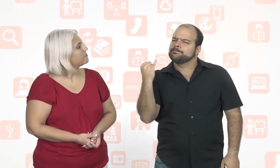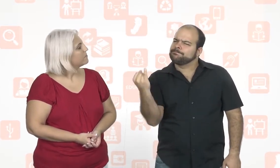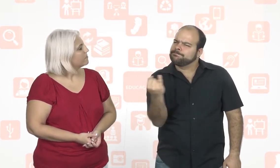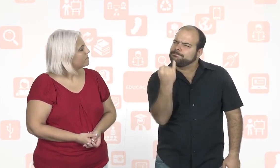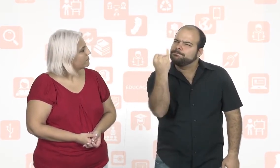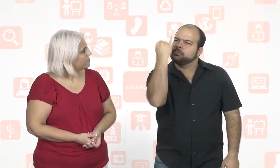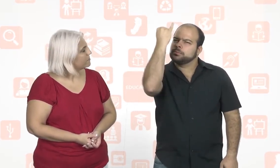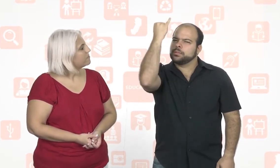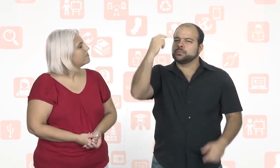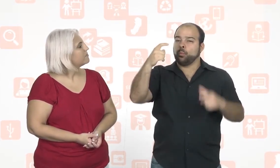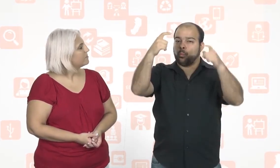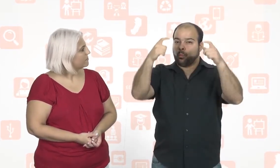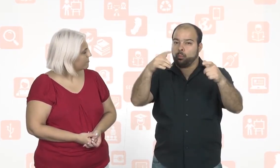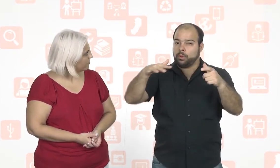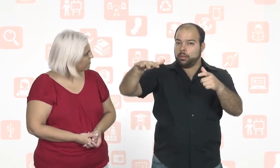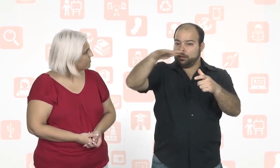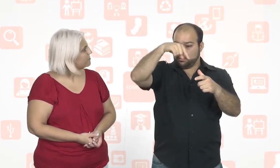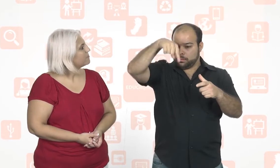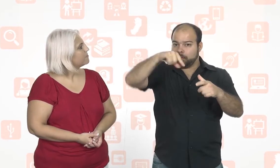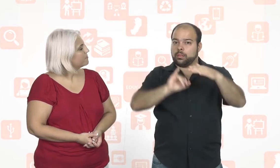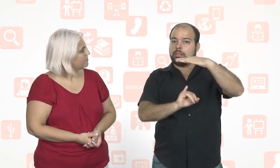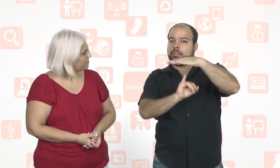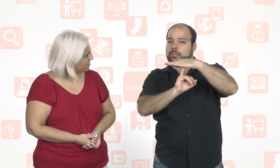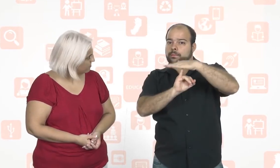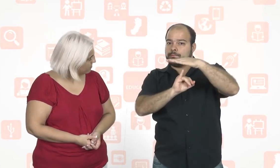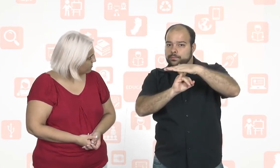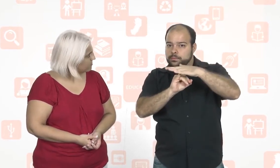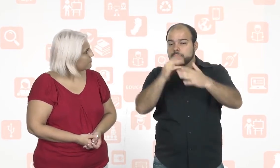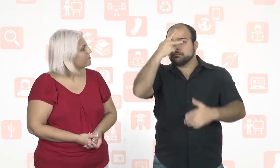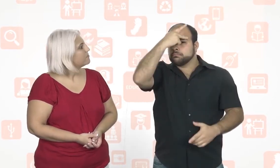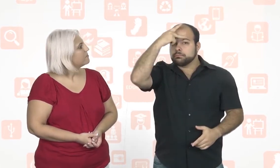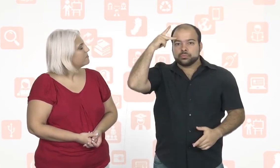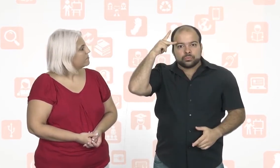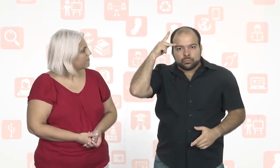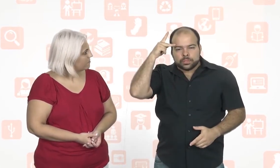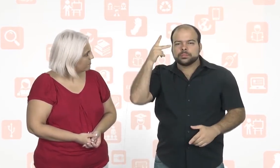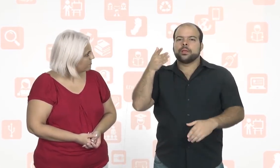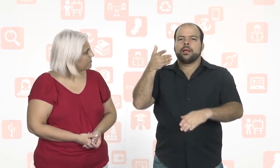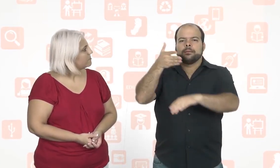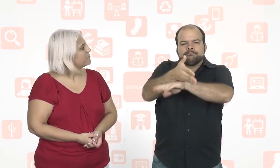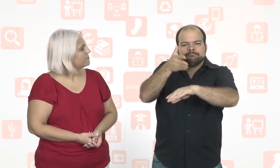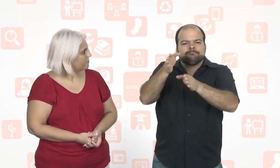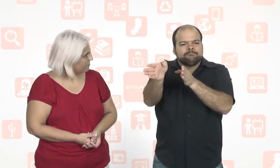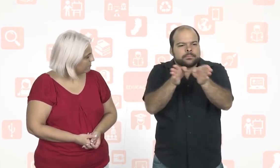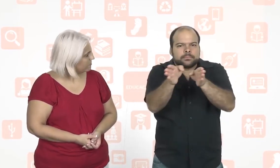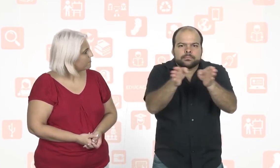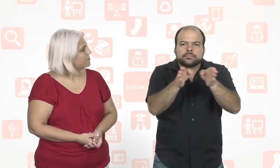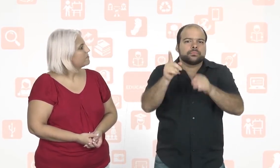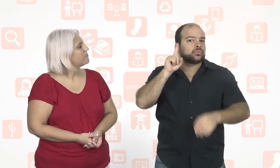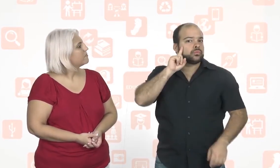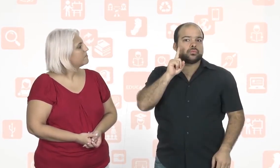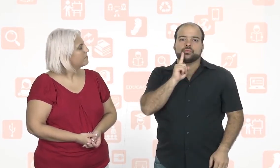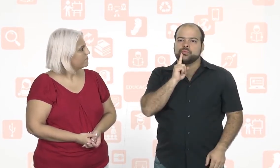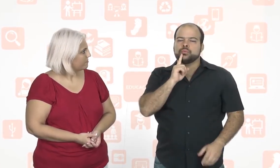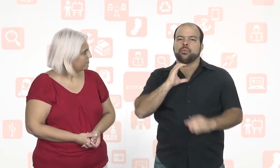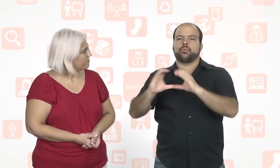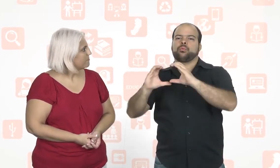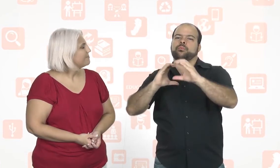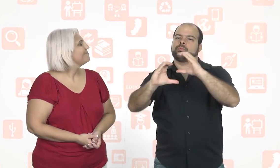Essa lei é muito importante para a área e aqui no IFES é muito interessante pela questão de acessibilidade e a comunicação